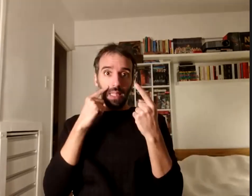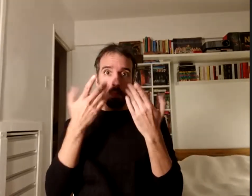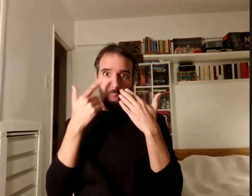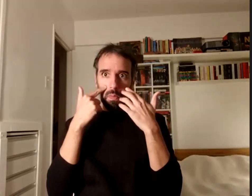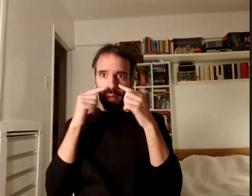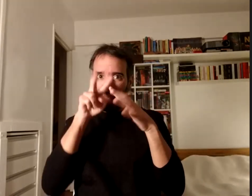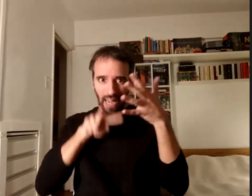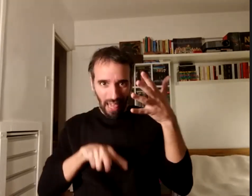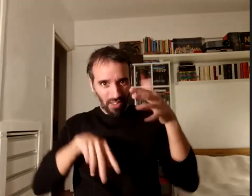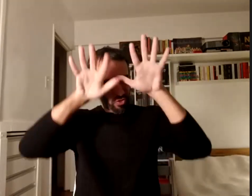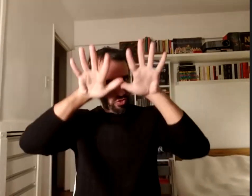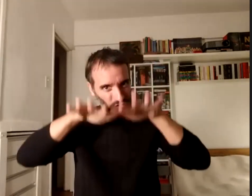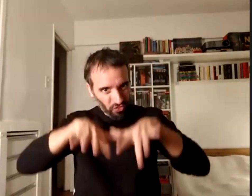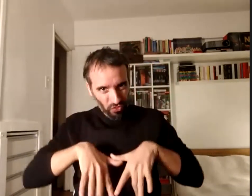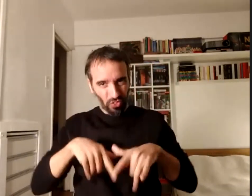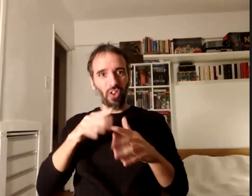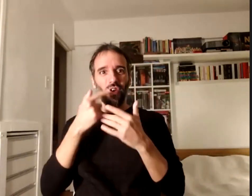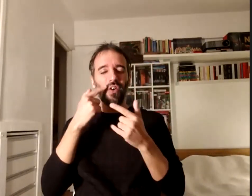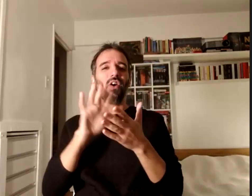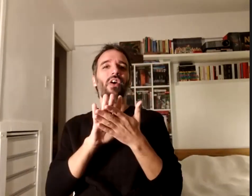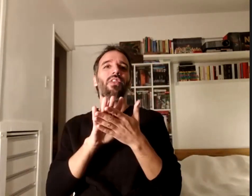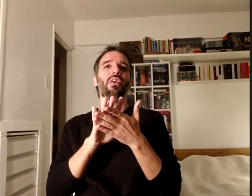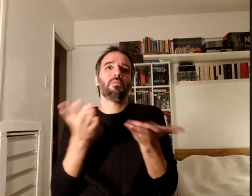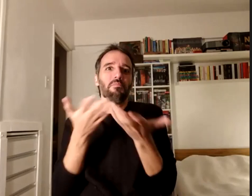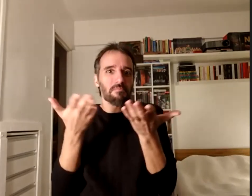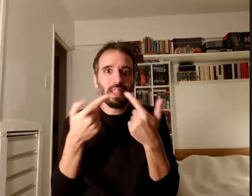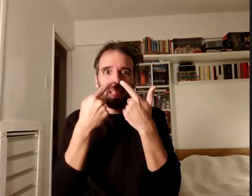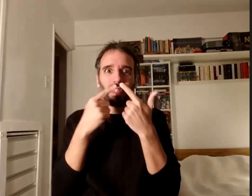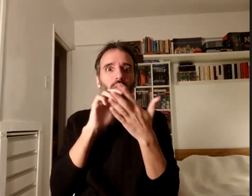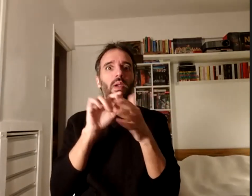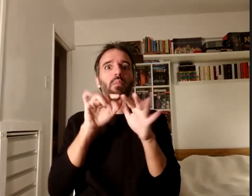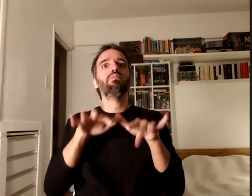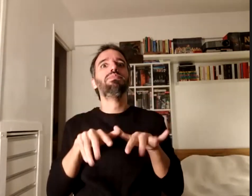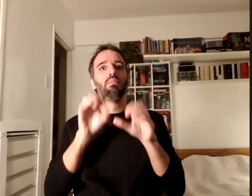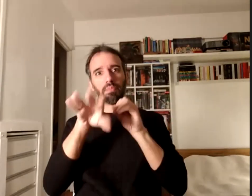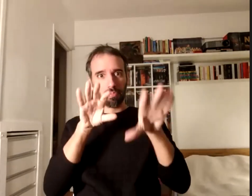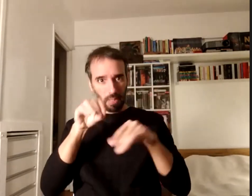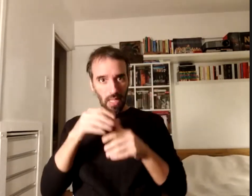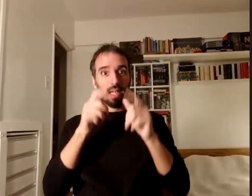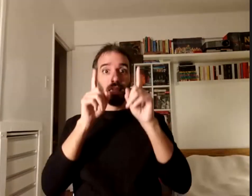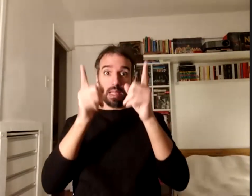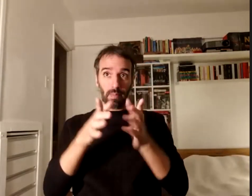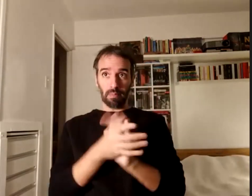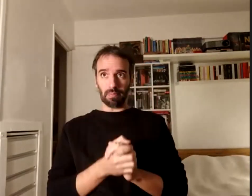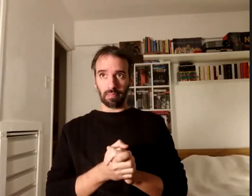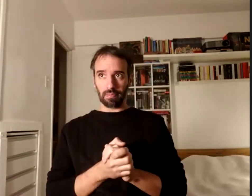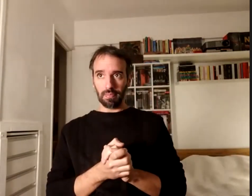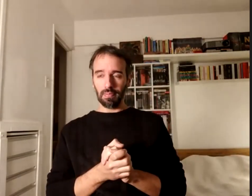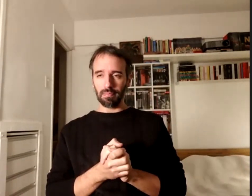a la plataforma con la palabra de los asistentes y asistentes bueno cuente de emoción